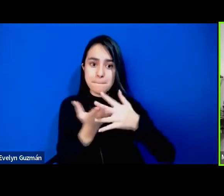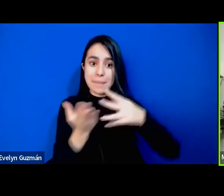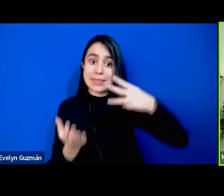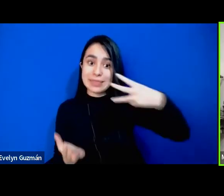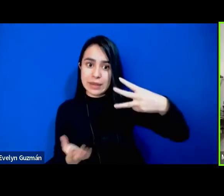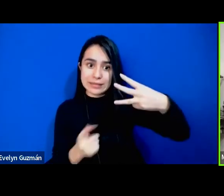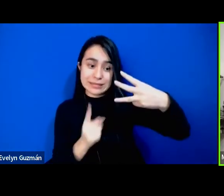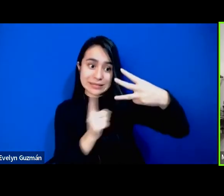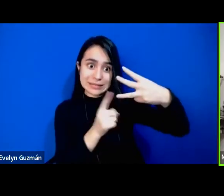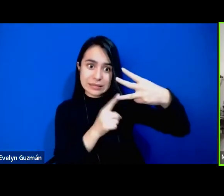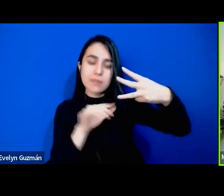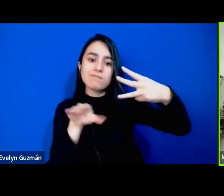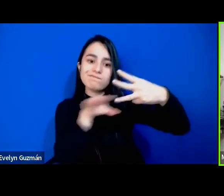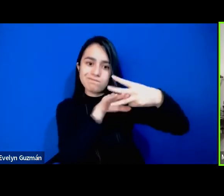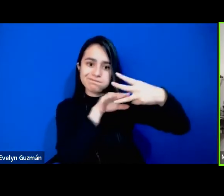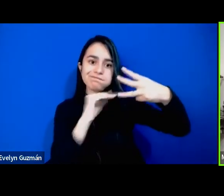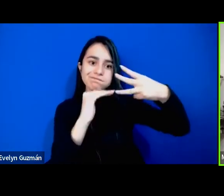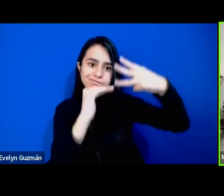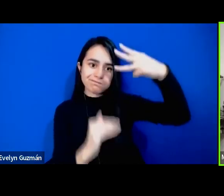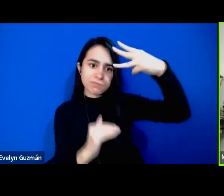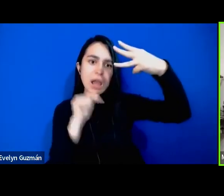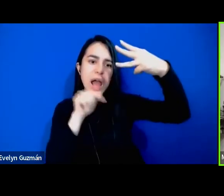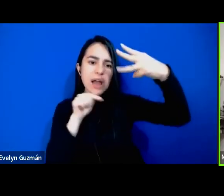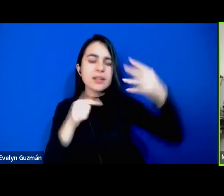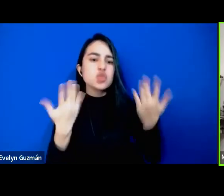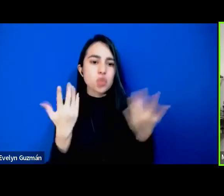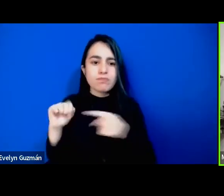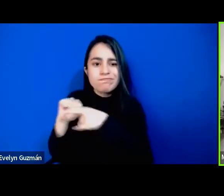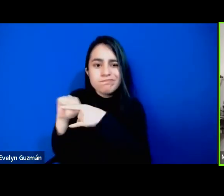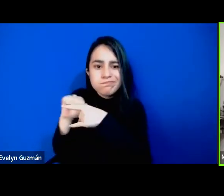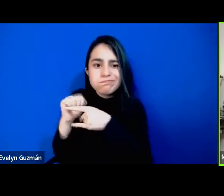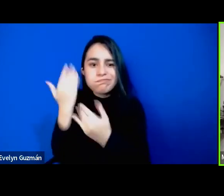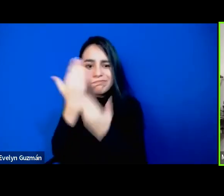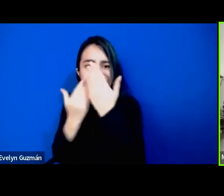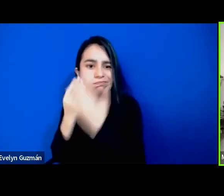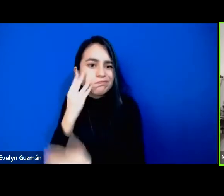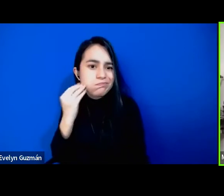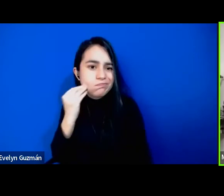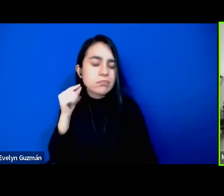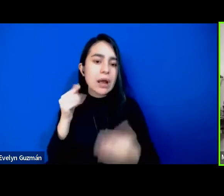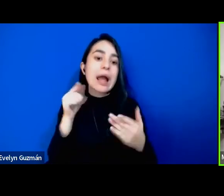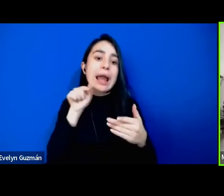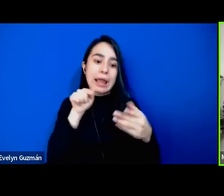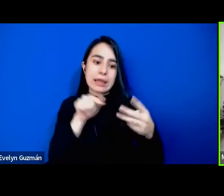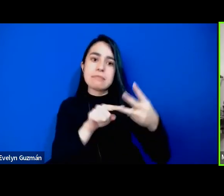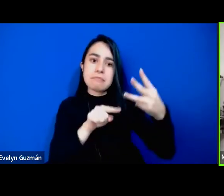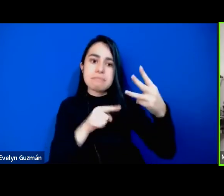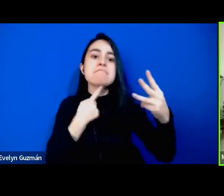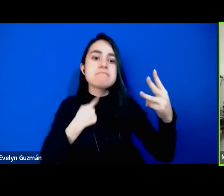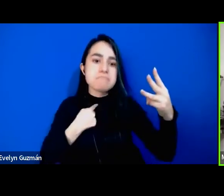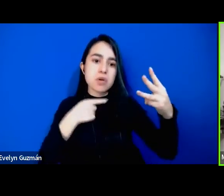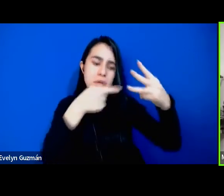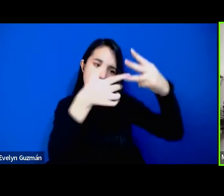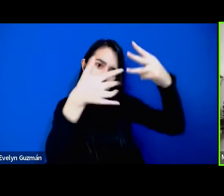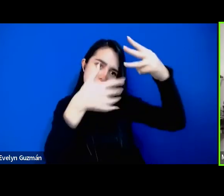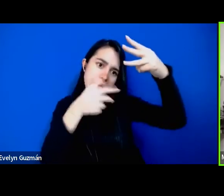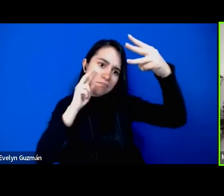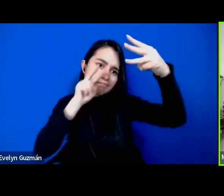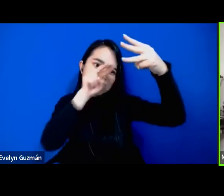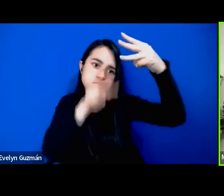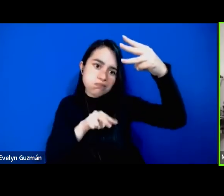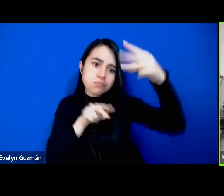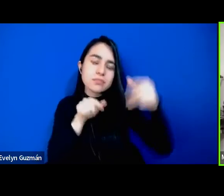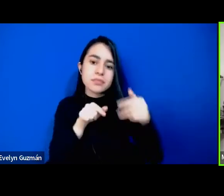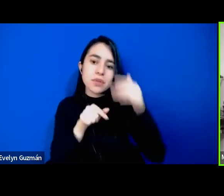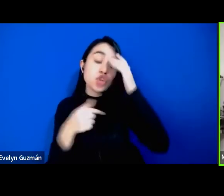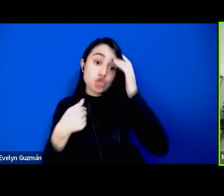digamos donde vemos el análisis empírico a mí me me gusta mucho me gustó mucho haber leído esto y digo